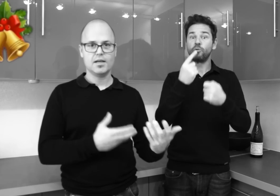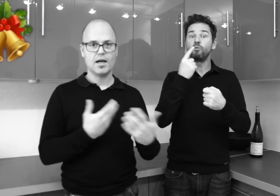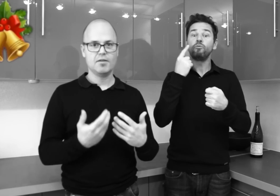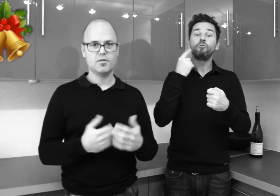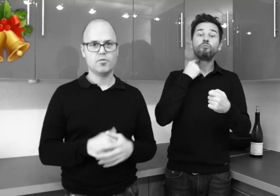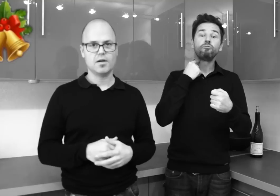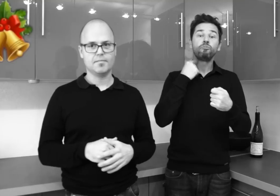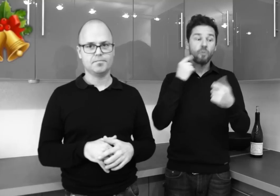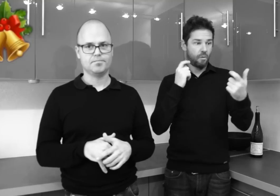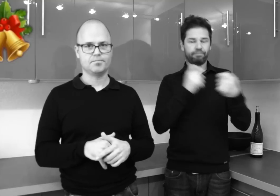avec le foie gras.